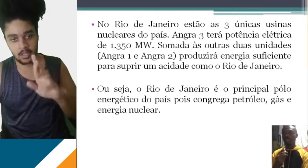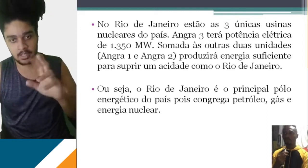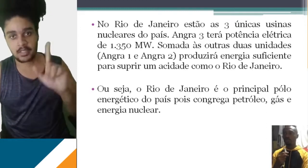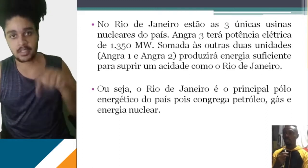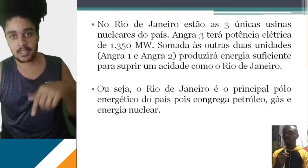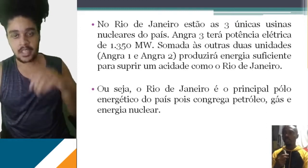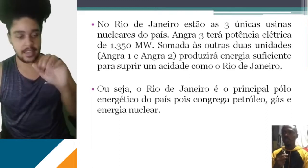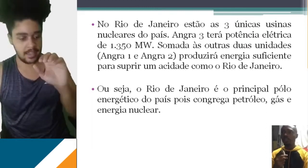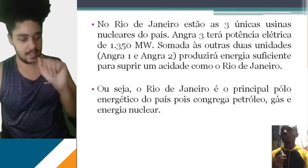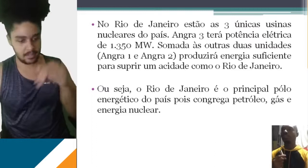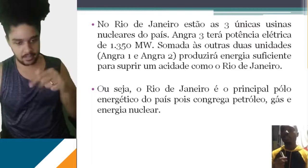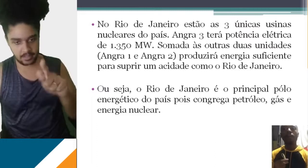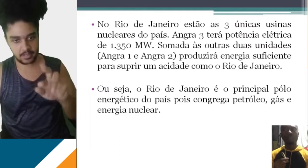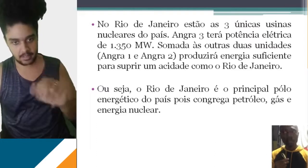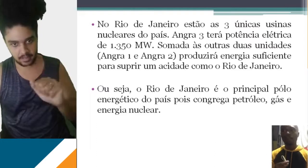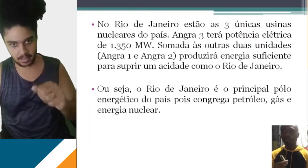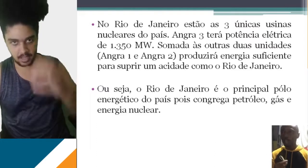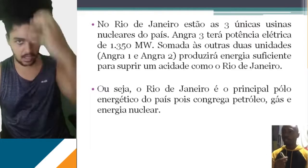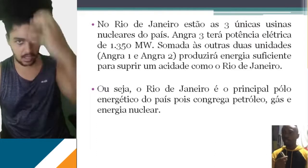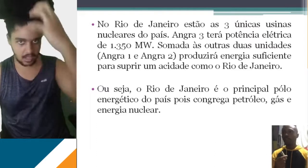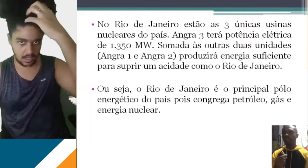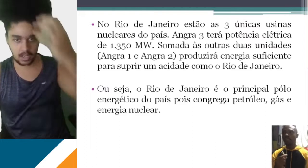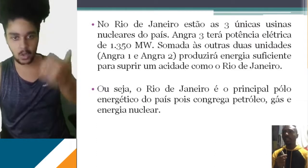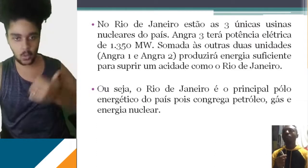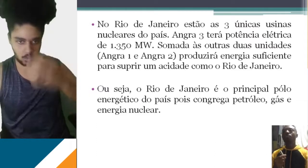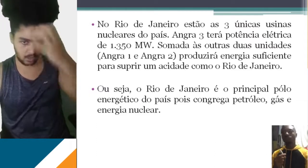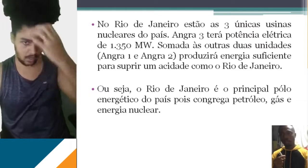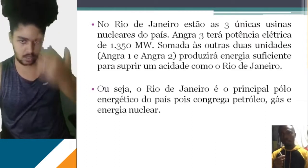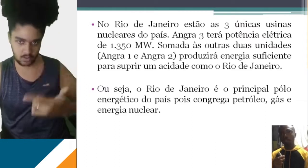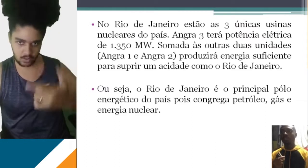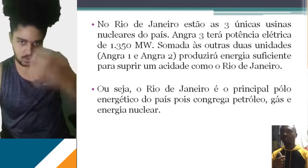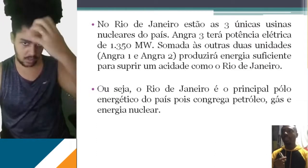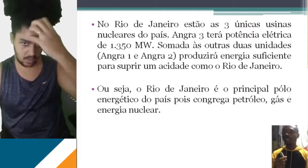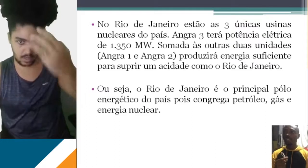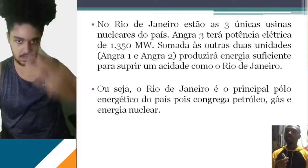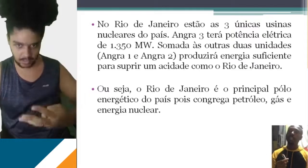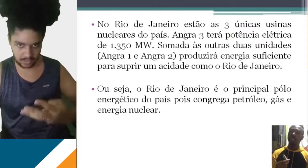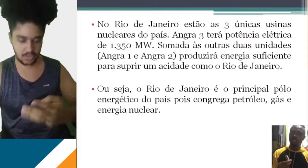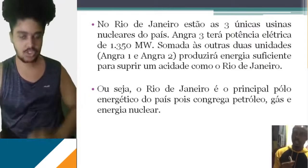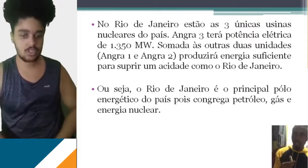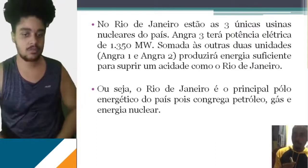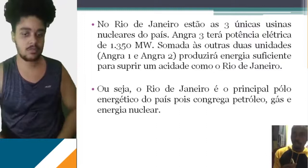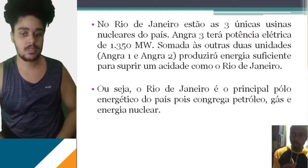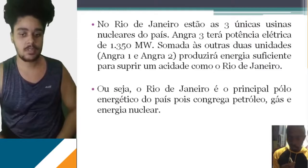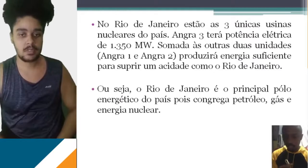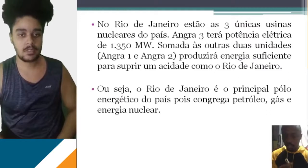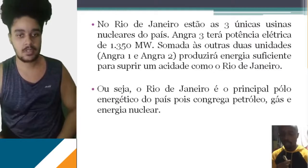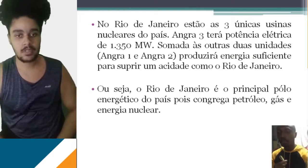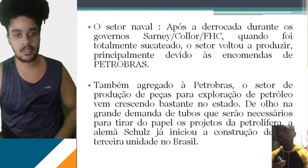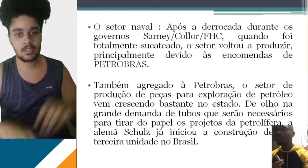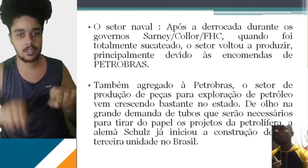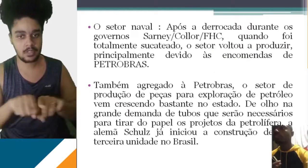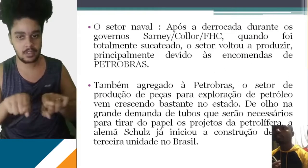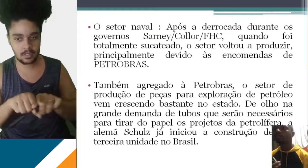suprir a cidade do Rio de Janeiro. Ou seja, o Rio é o principal polo energético do país, pois congrega petróleo, gás e energia nuclear. É ou não é? É